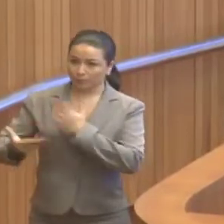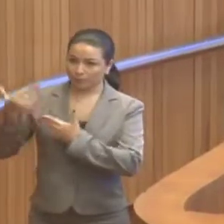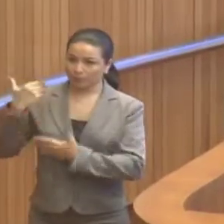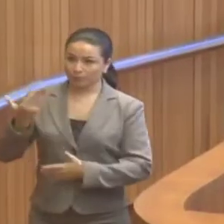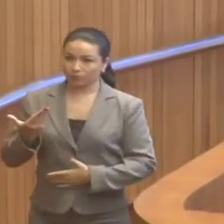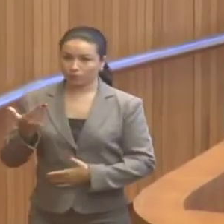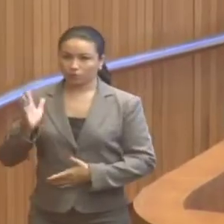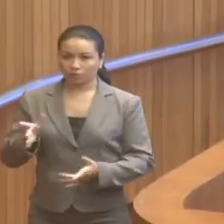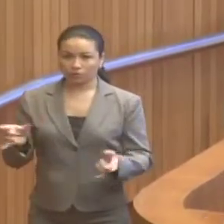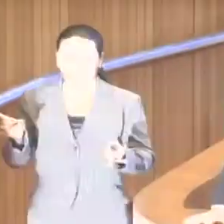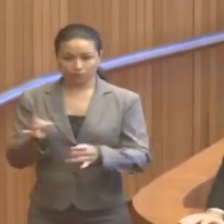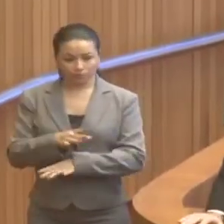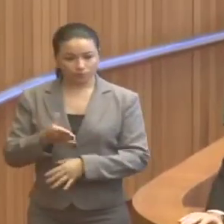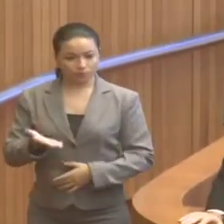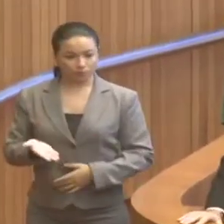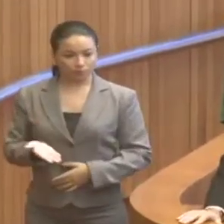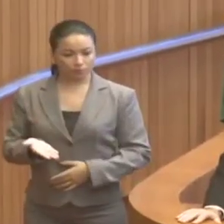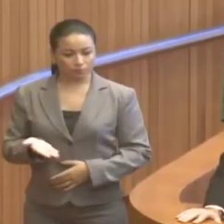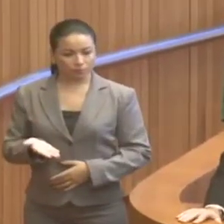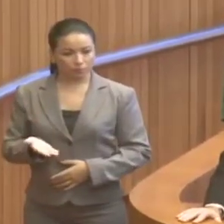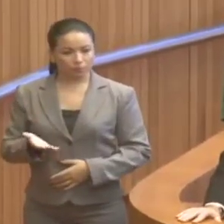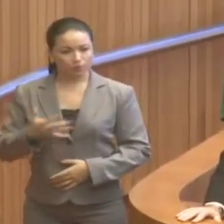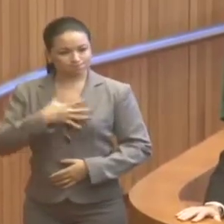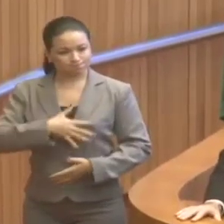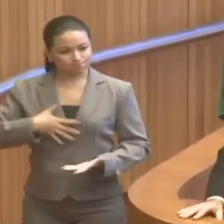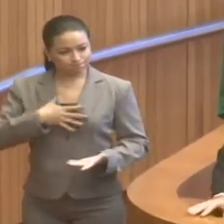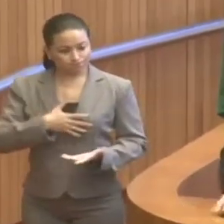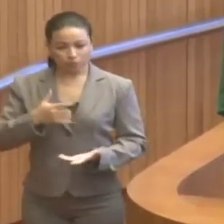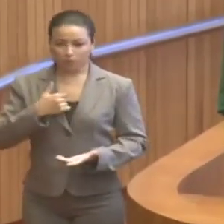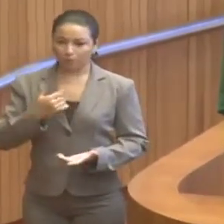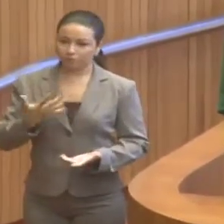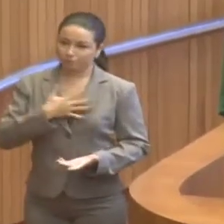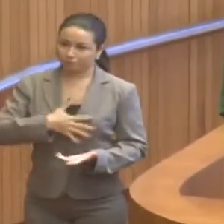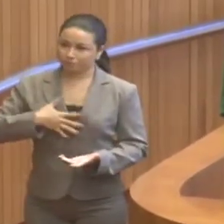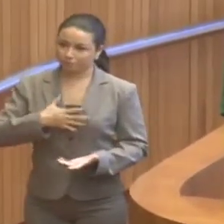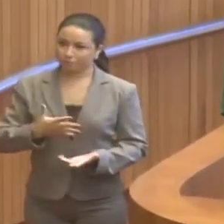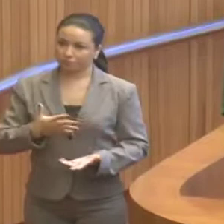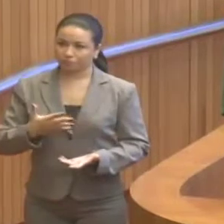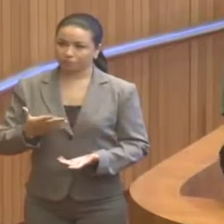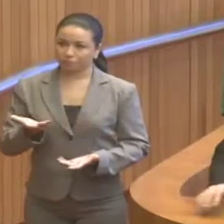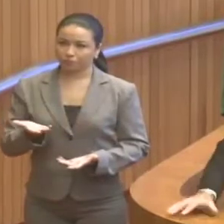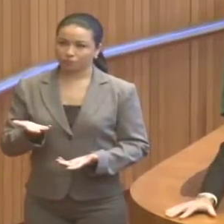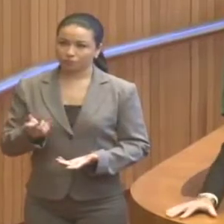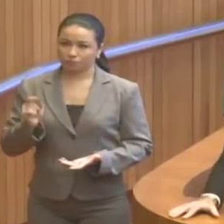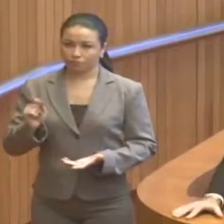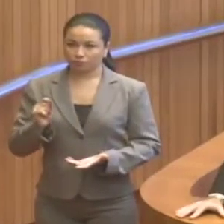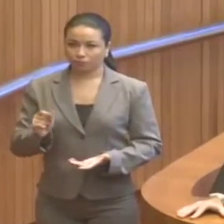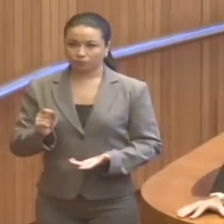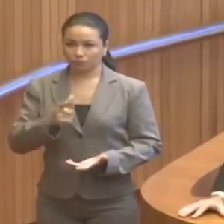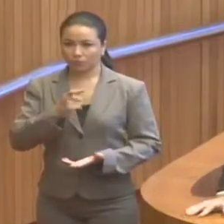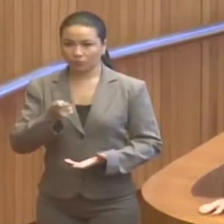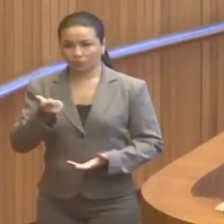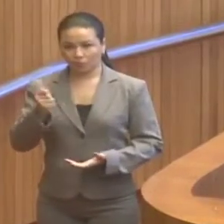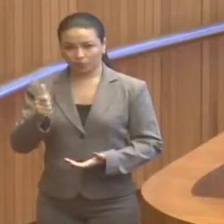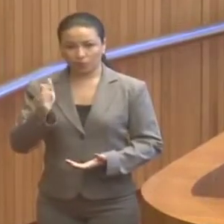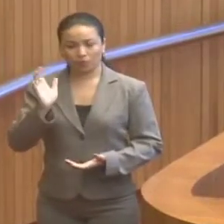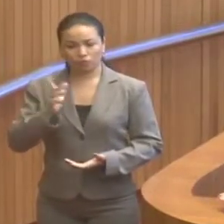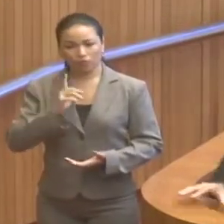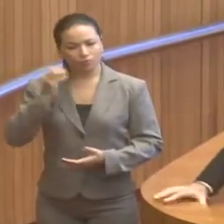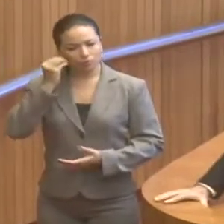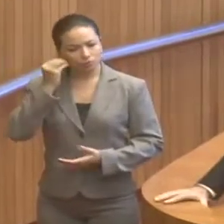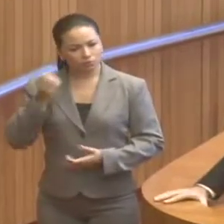encerrou-se de forma satisfatória. Tive a honra, desde 2011, de